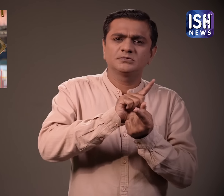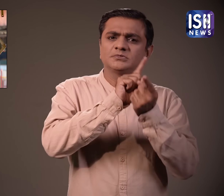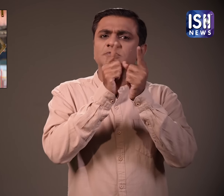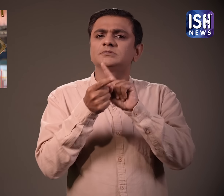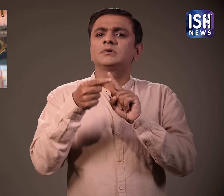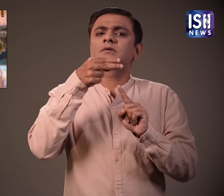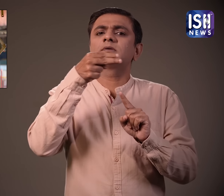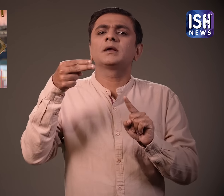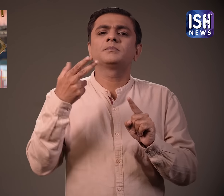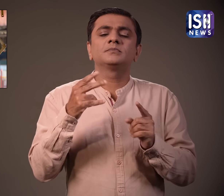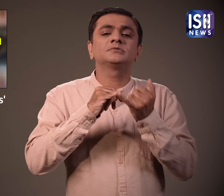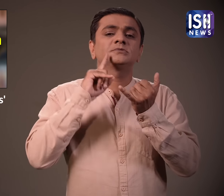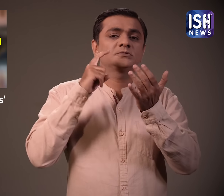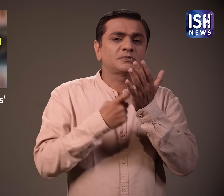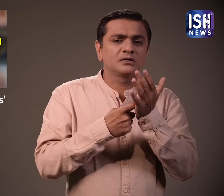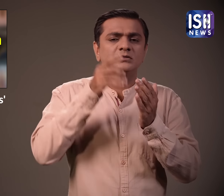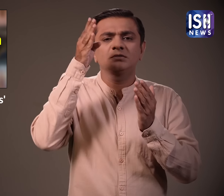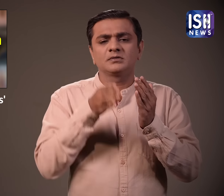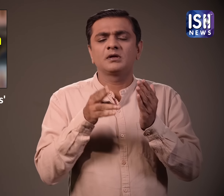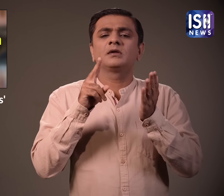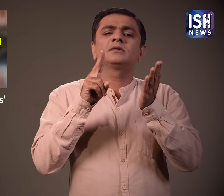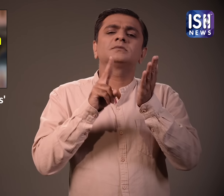जाएगा।